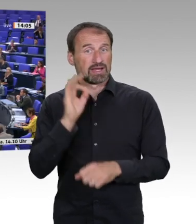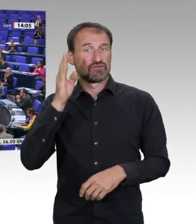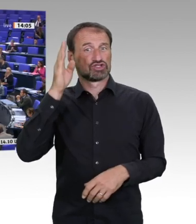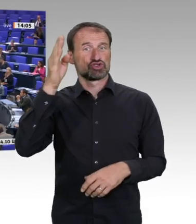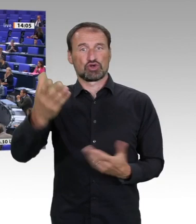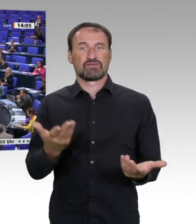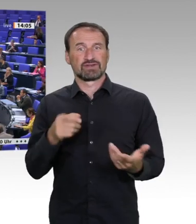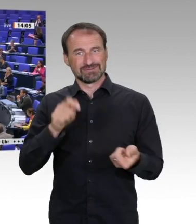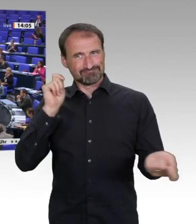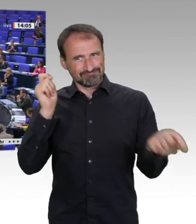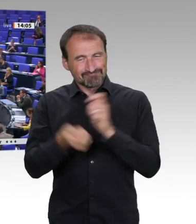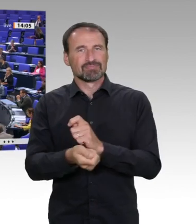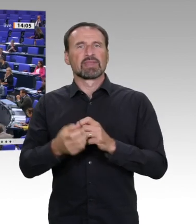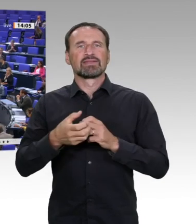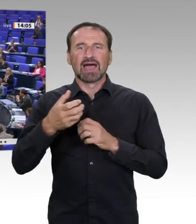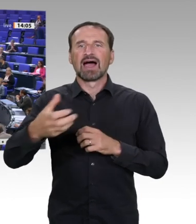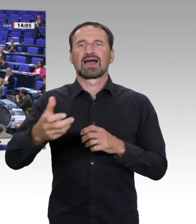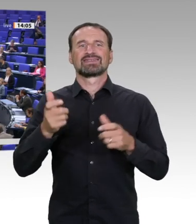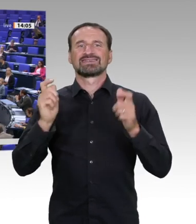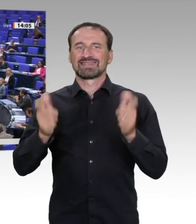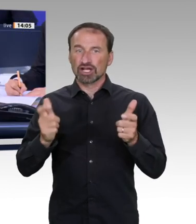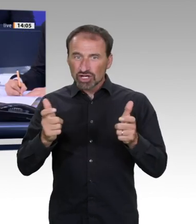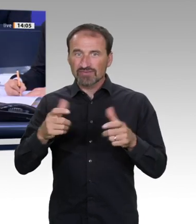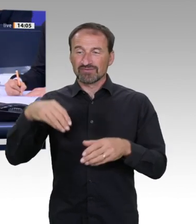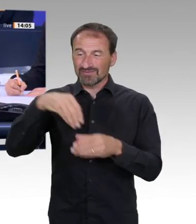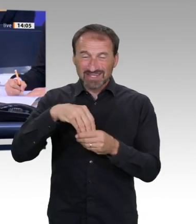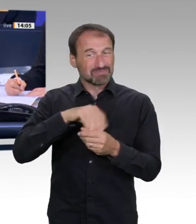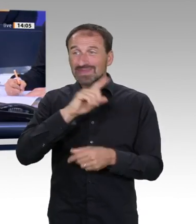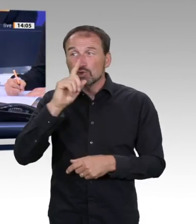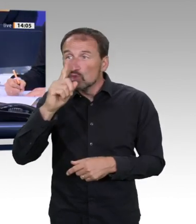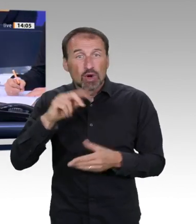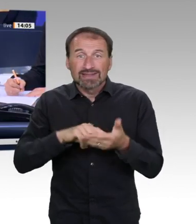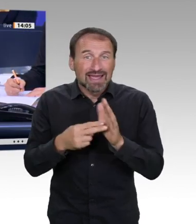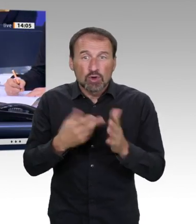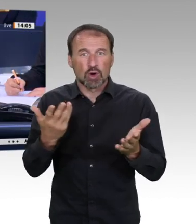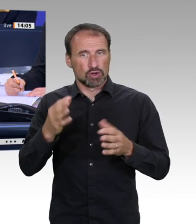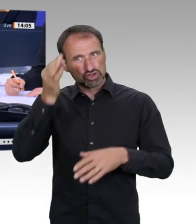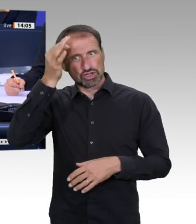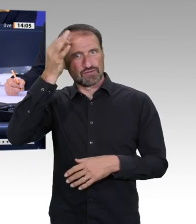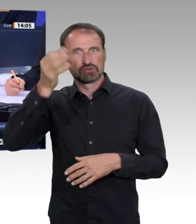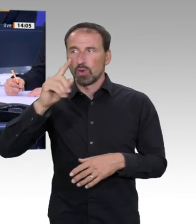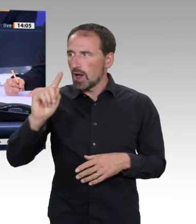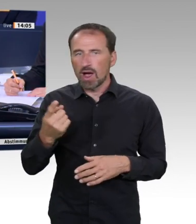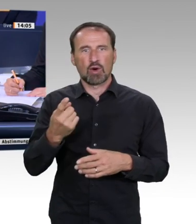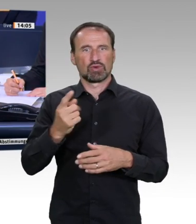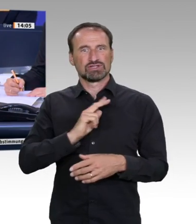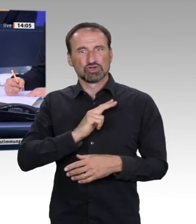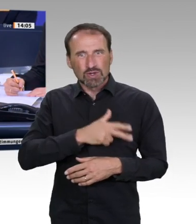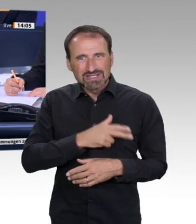Es macht sich auf den Weg der Kollege Uwe Karmann, der einen etwas weiteren